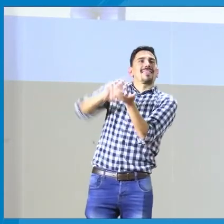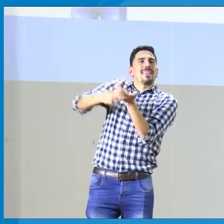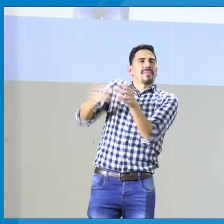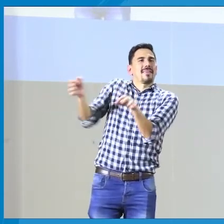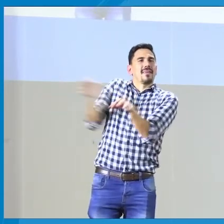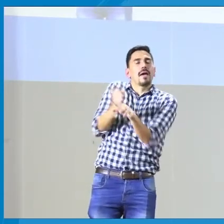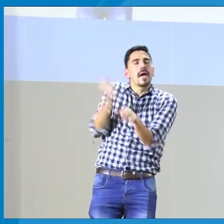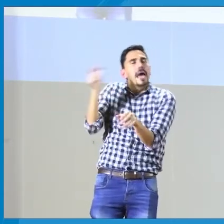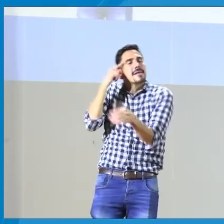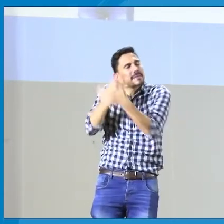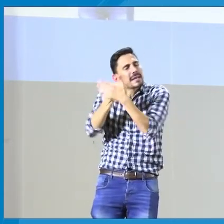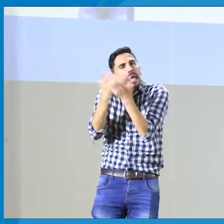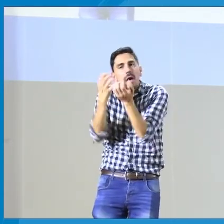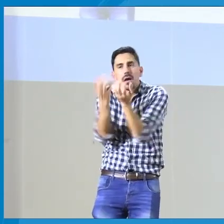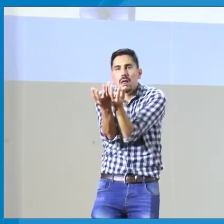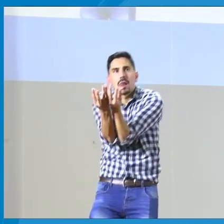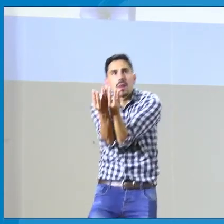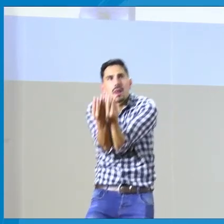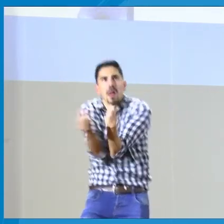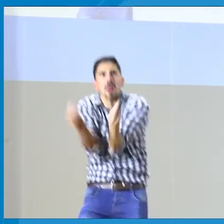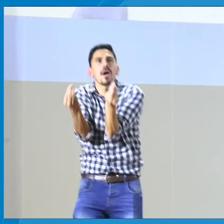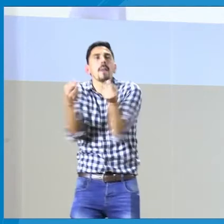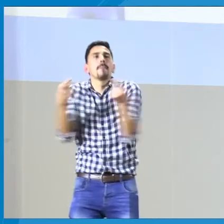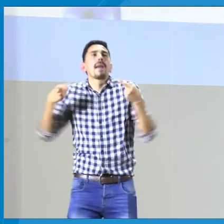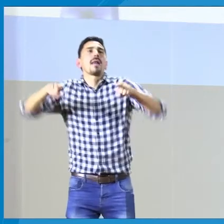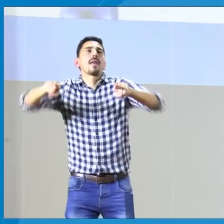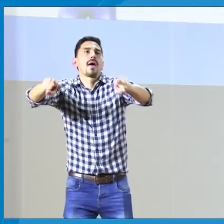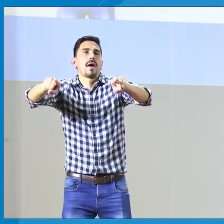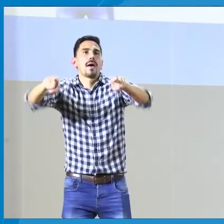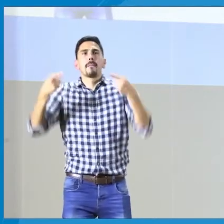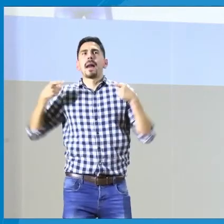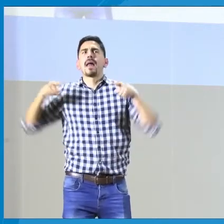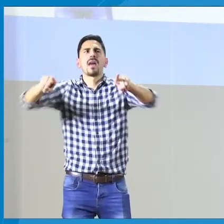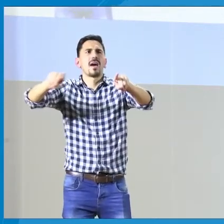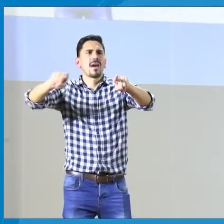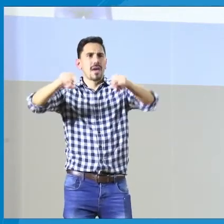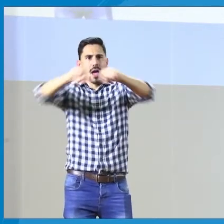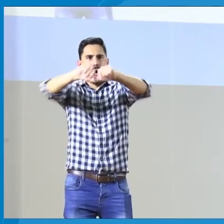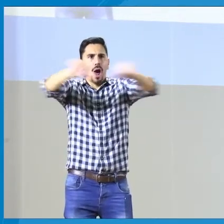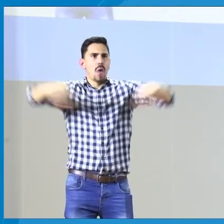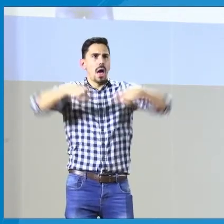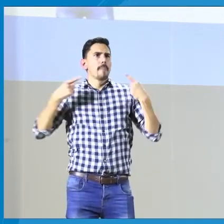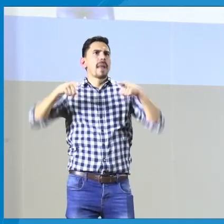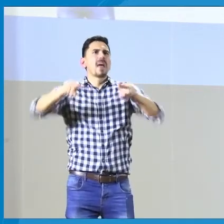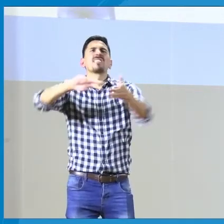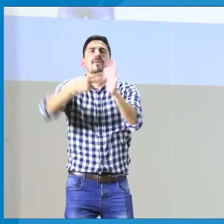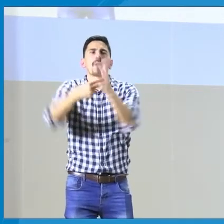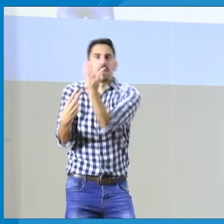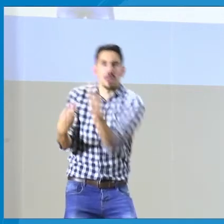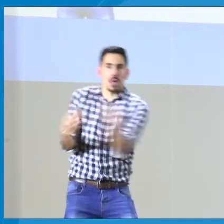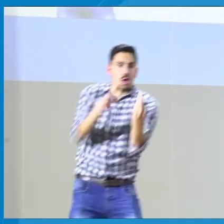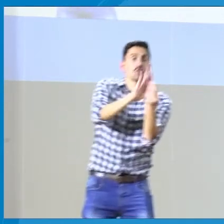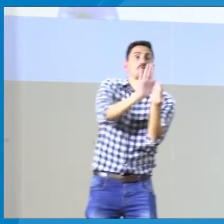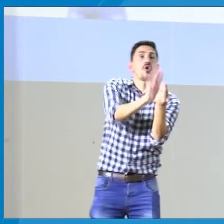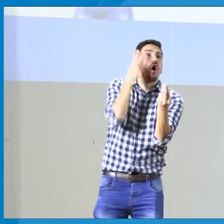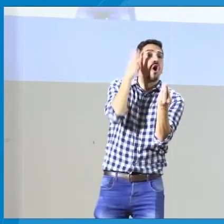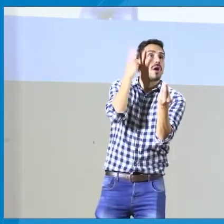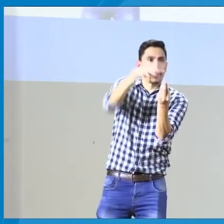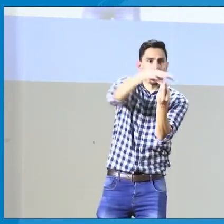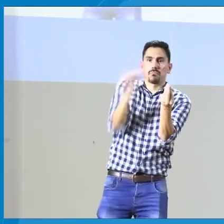están en integración las personas sordas y oyentes, se tienen las aulas paralelas. Esto quiere decir